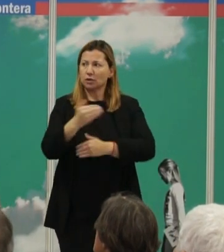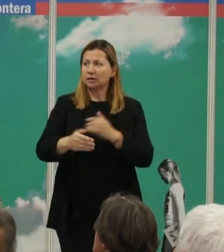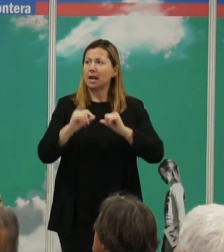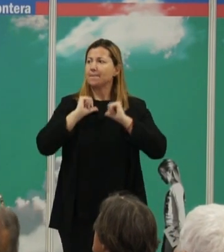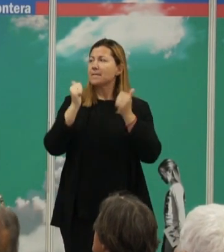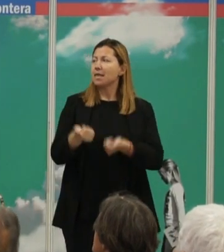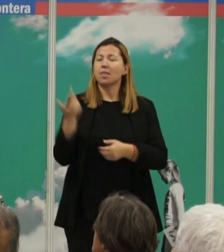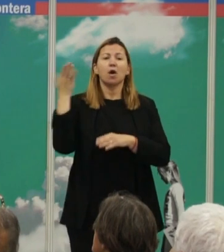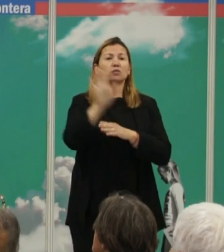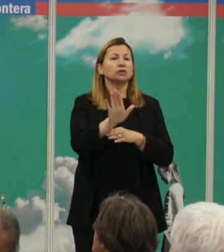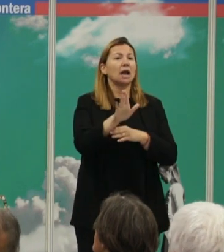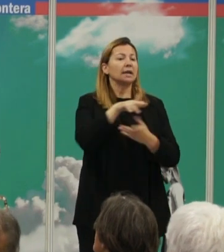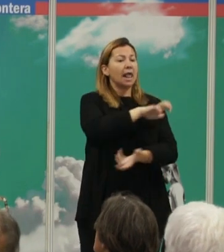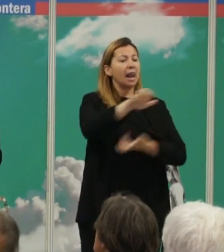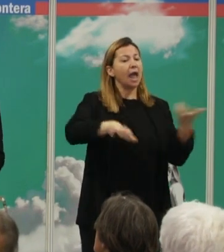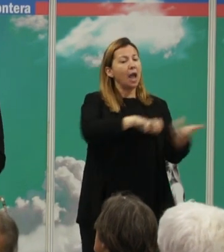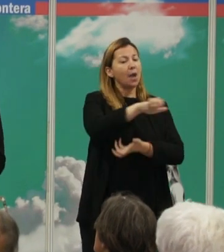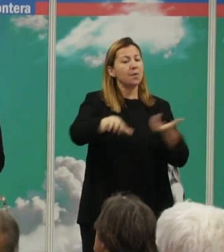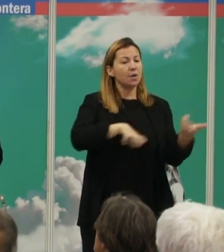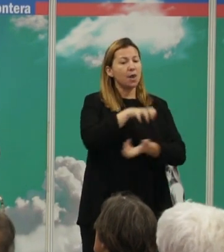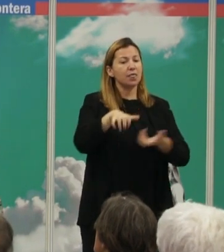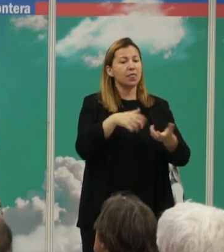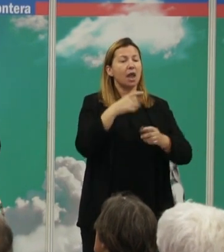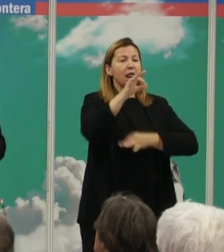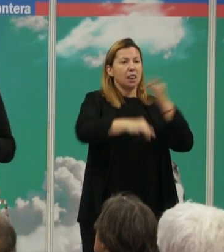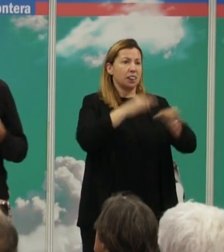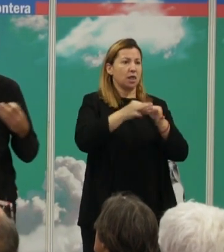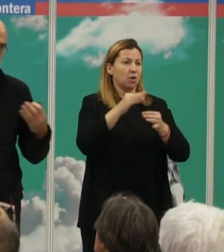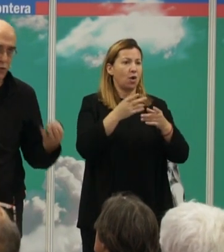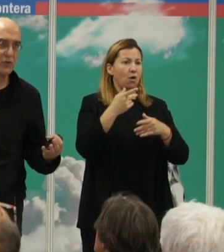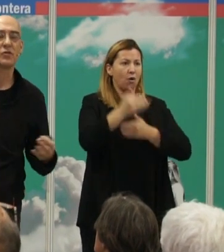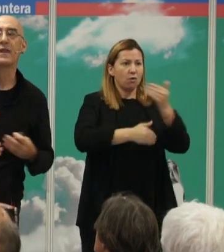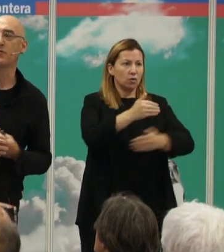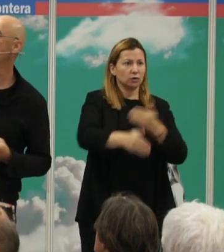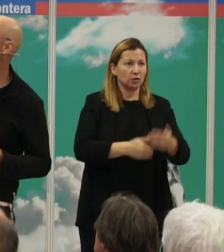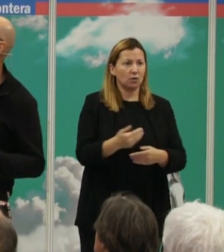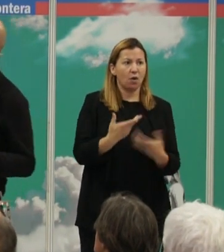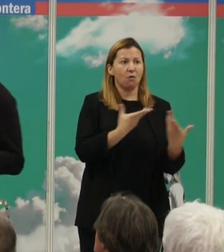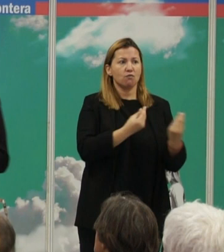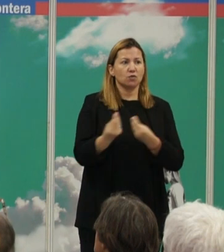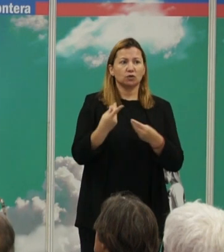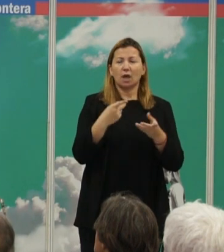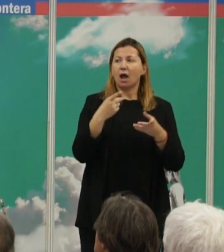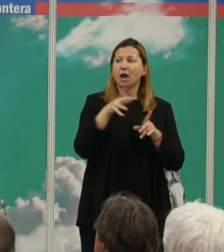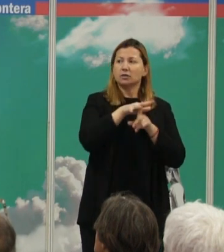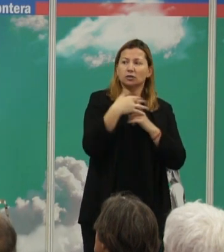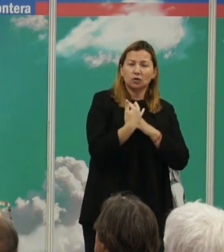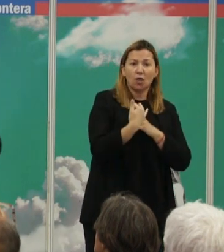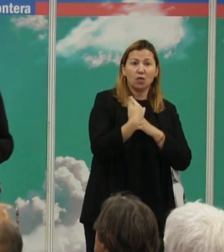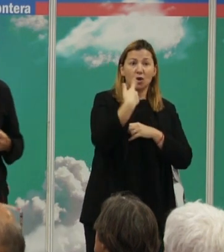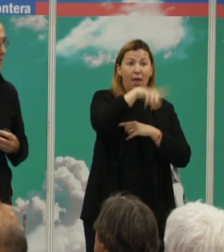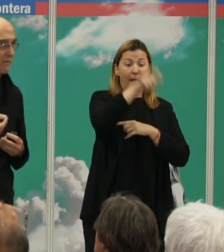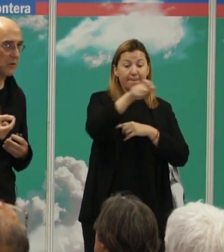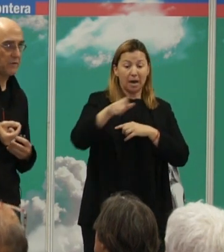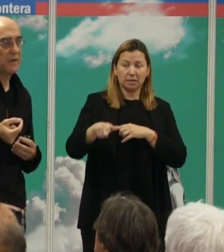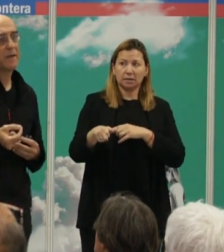mostrar que la violencia puede aumentar el éxito reproductivo en muchas circunstancias del individuo que